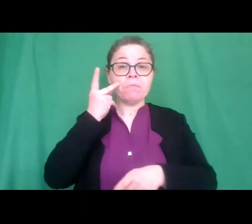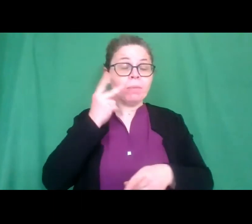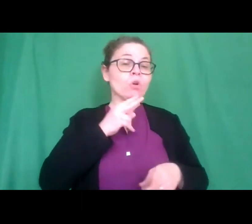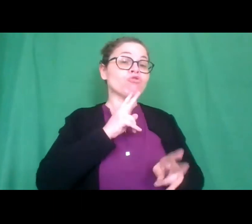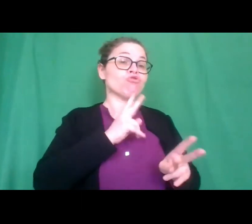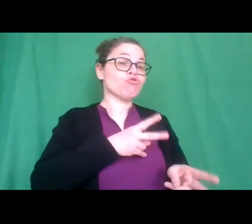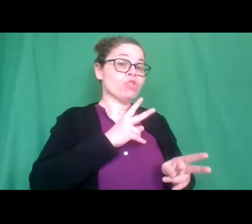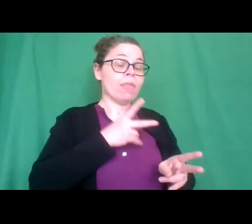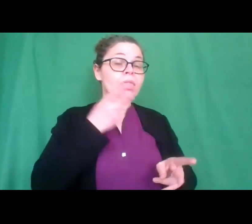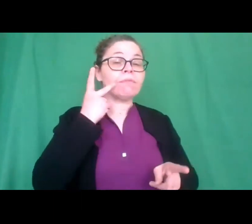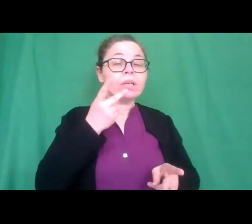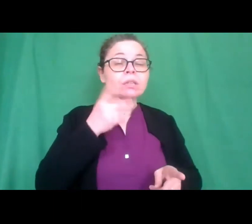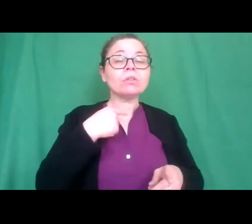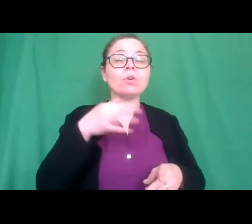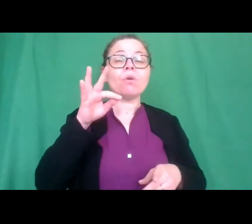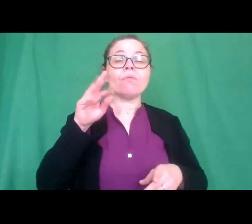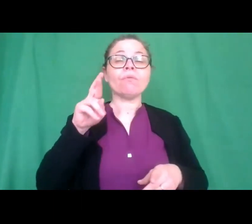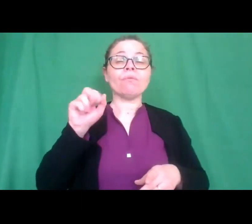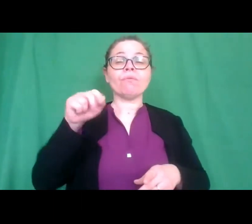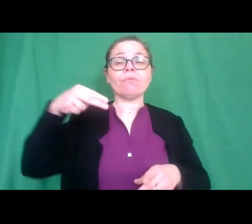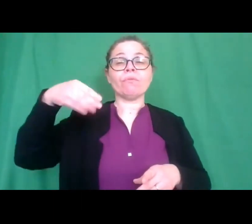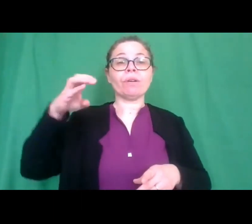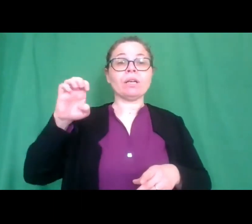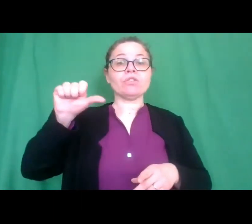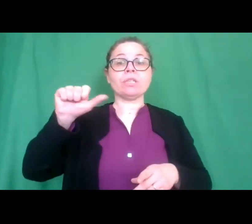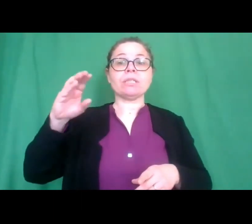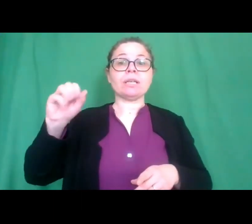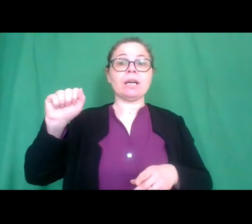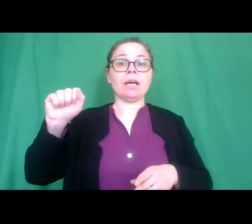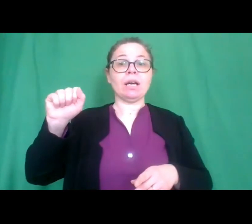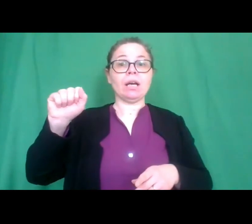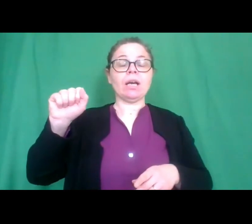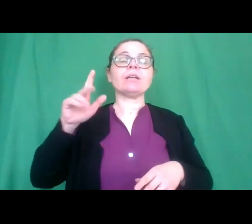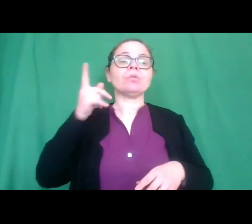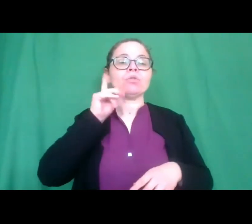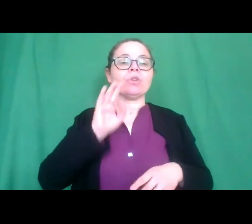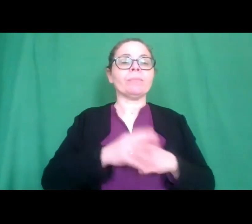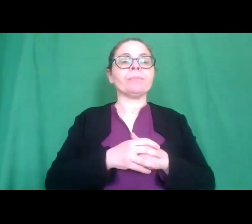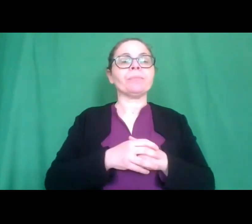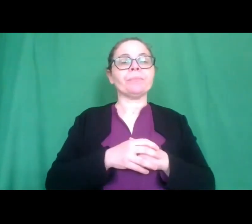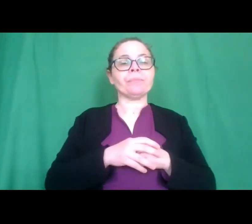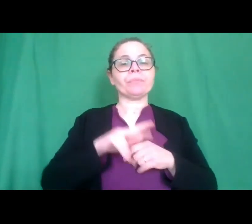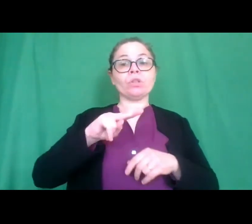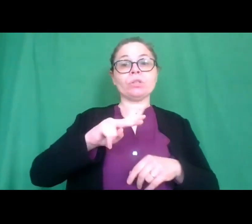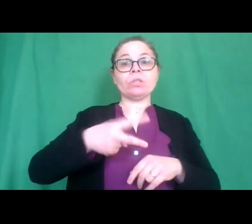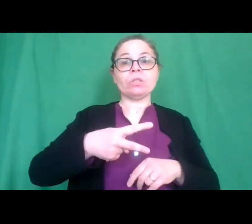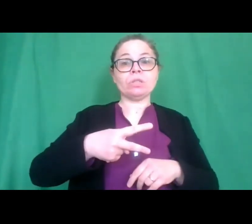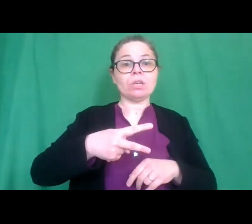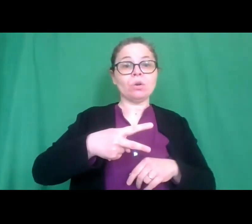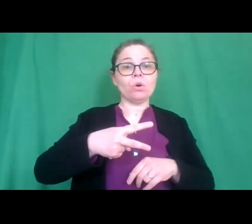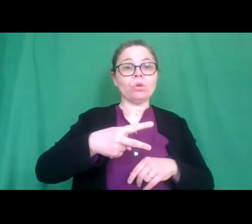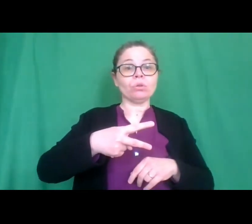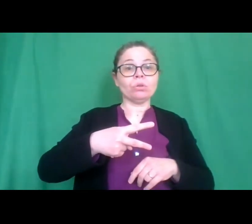sia lei perché altrimenti non ho trovato altri riscontri ok eventualmente si fa sentire come secondo posto invece